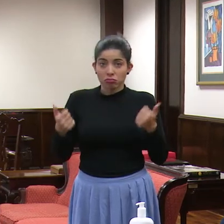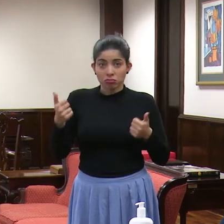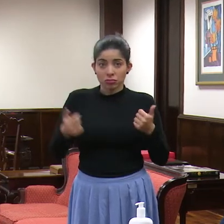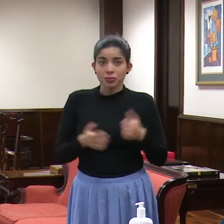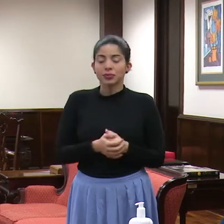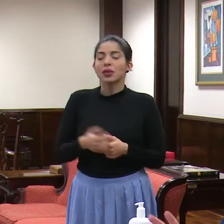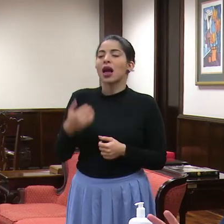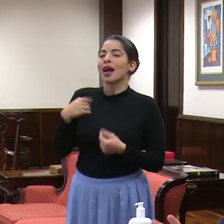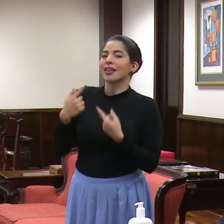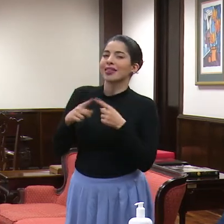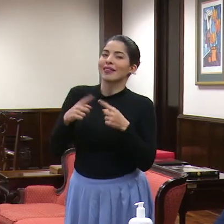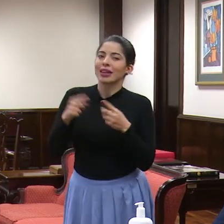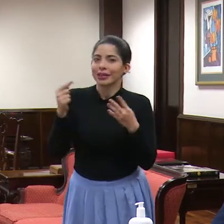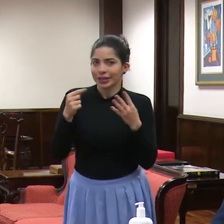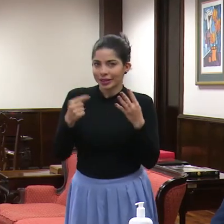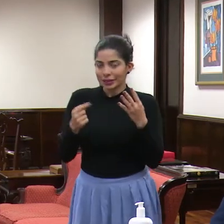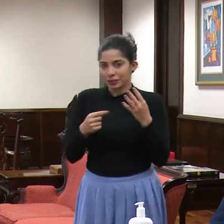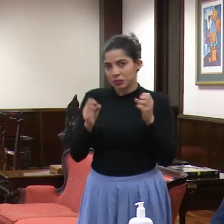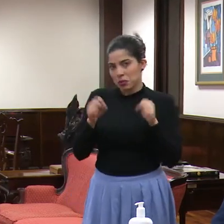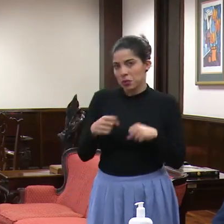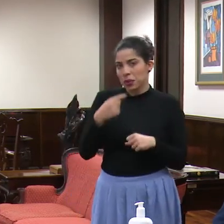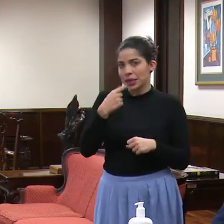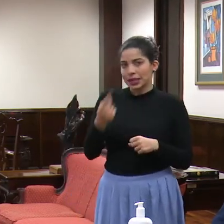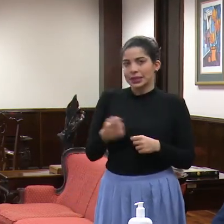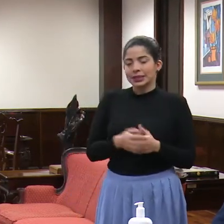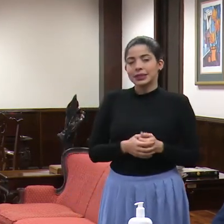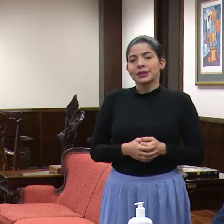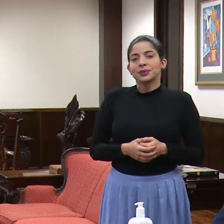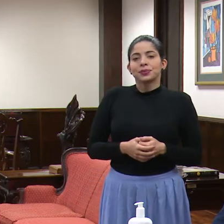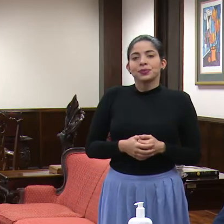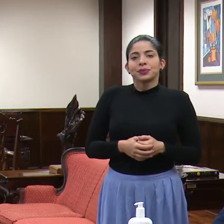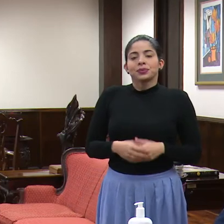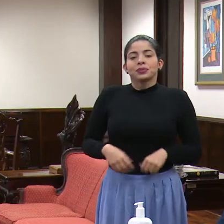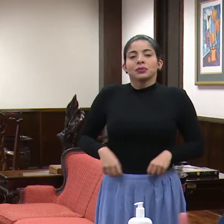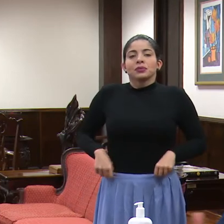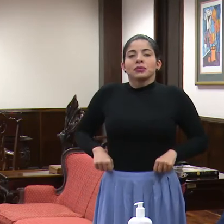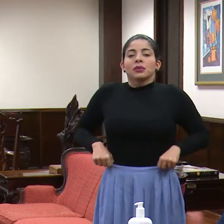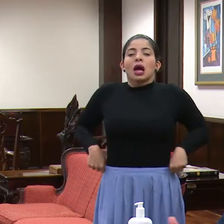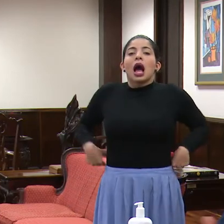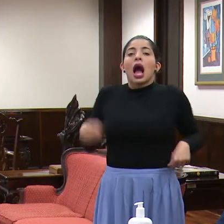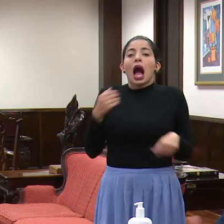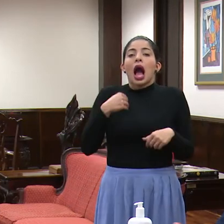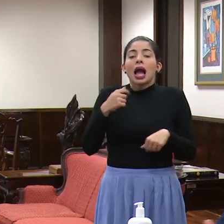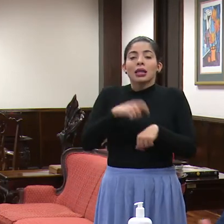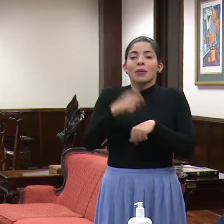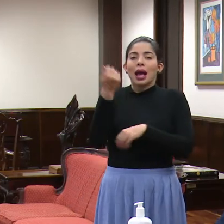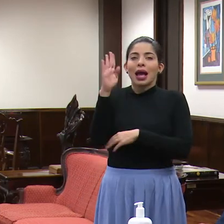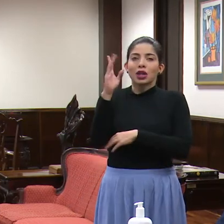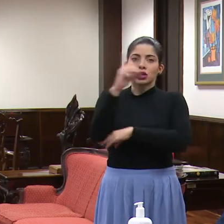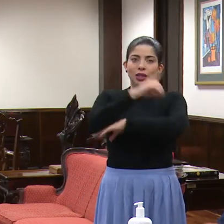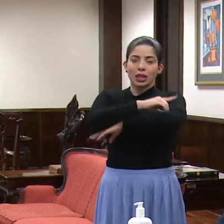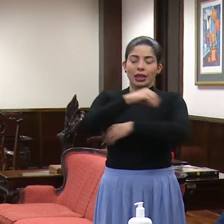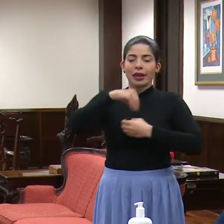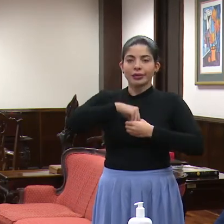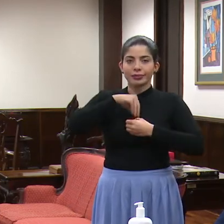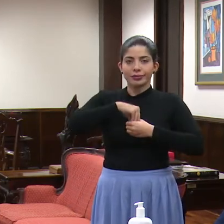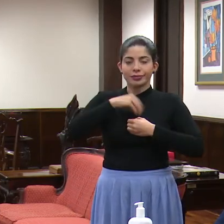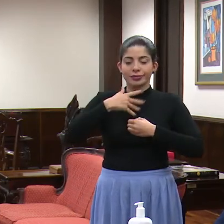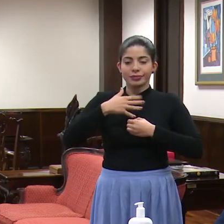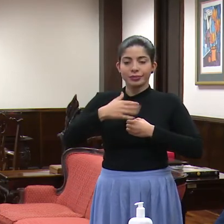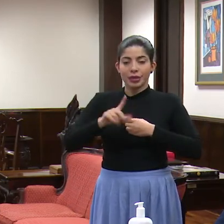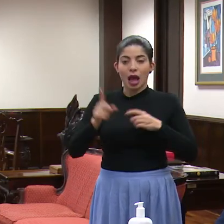Bueno, hay varios factores, podríamos decir, hay un periodo de incubación de 14 días, de muchas personas,